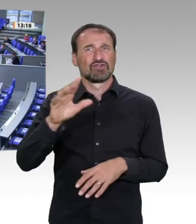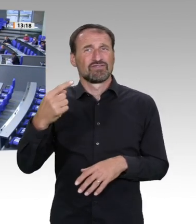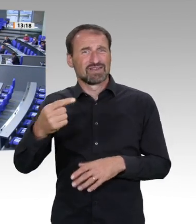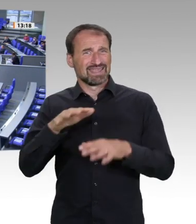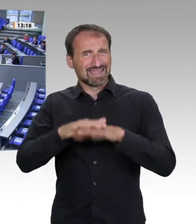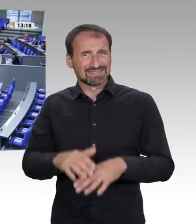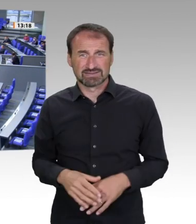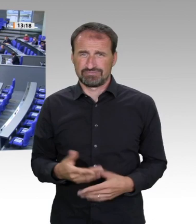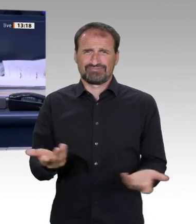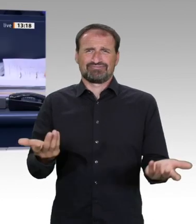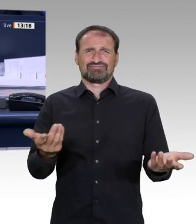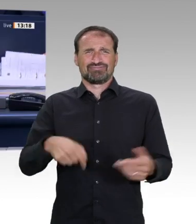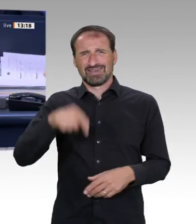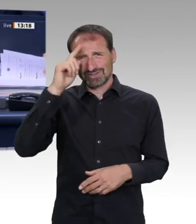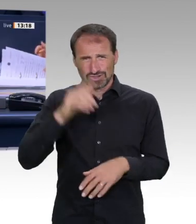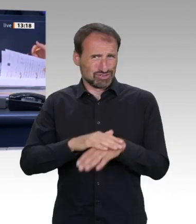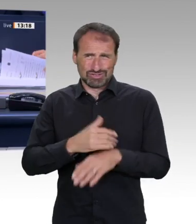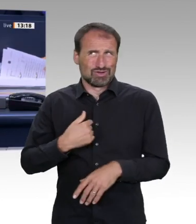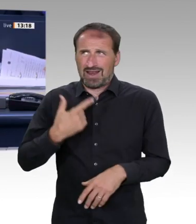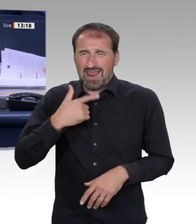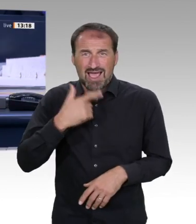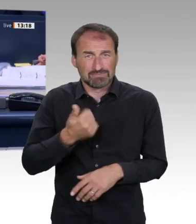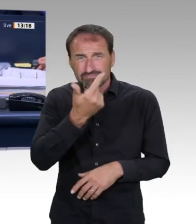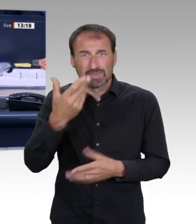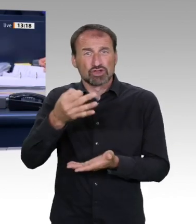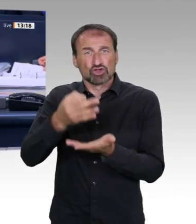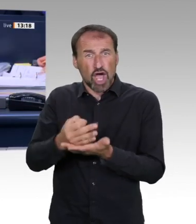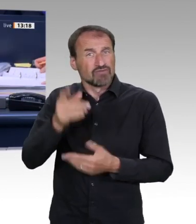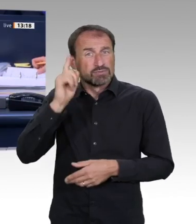Ich erteile das Wort der Frau Bundesministerin Dr. Franziska Giffey.